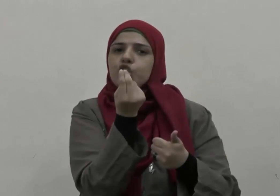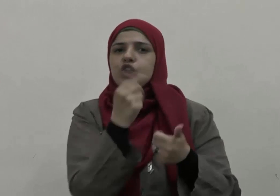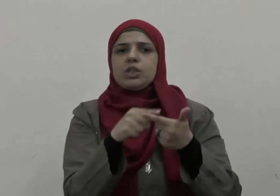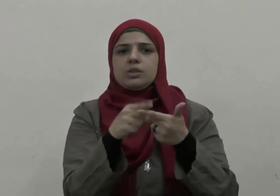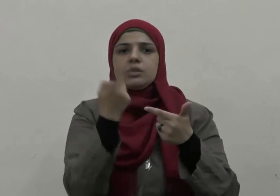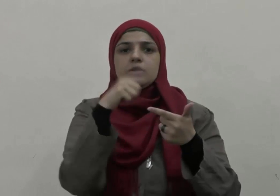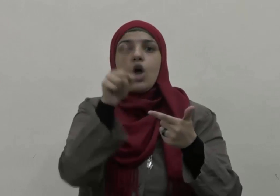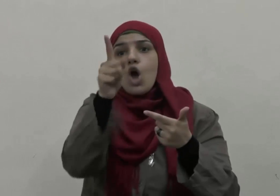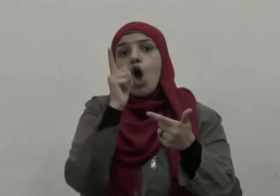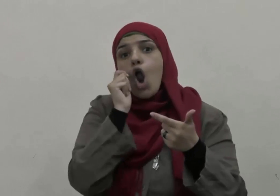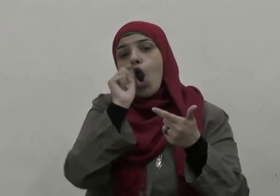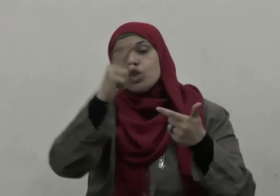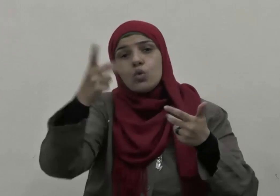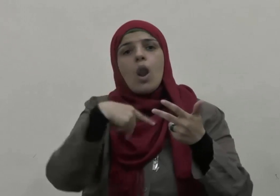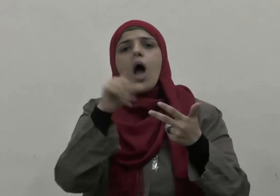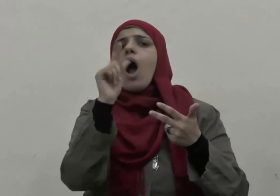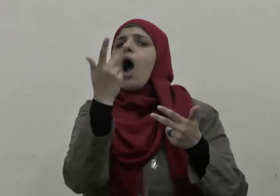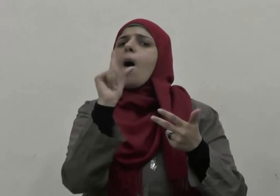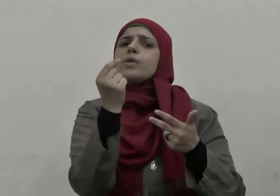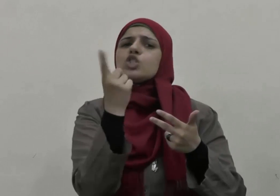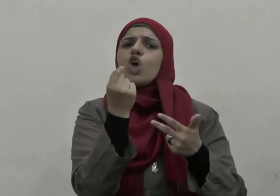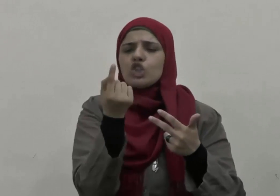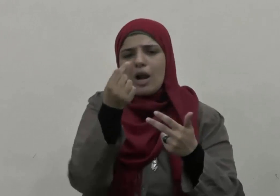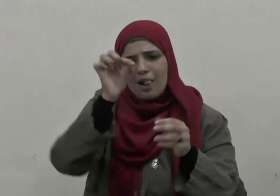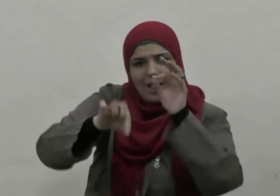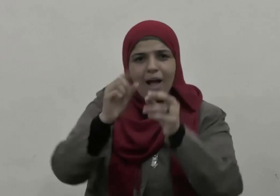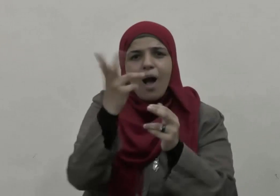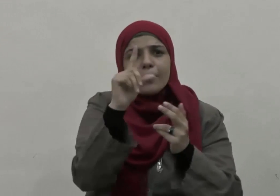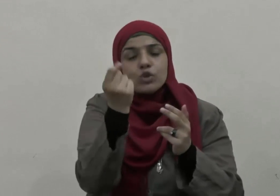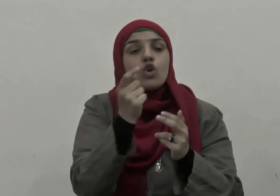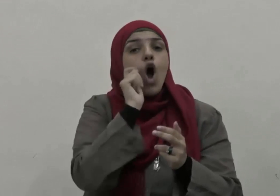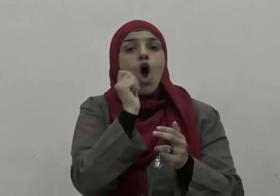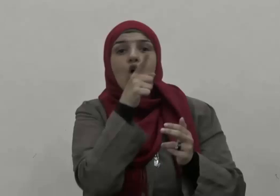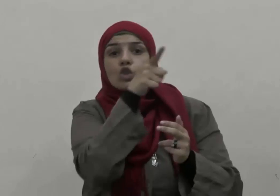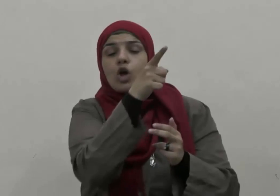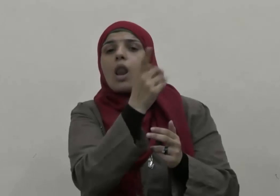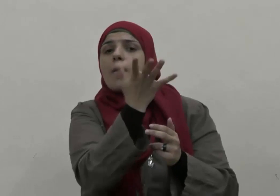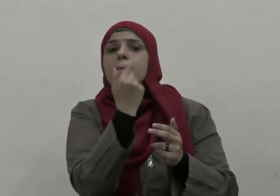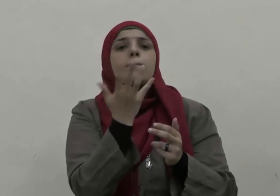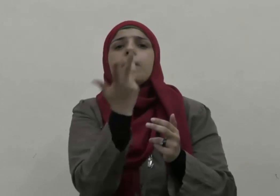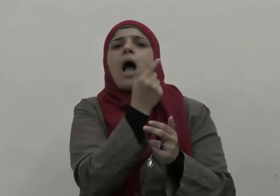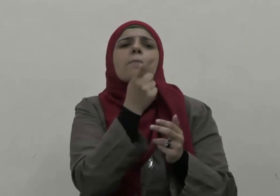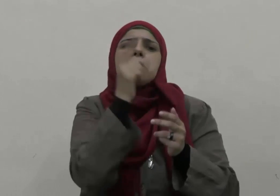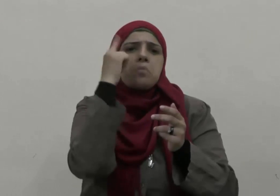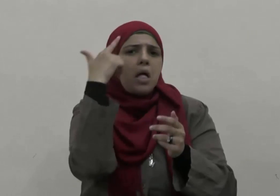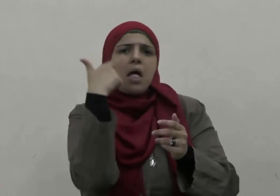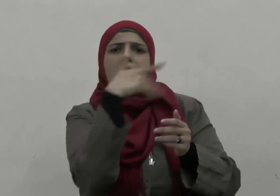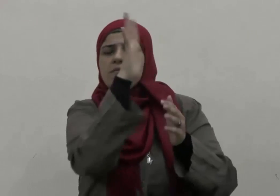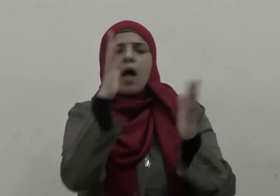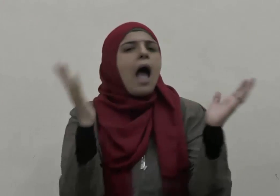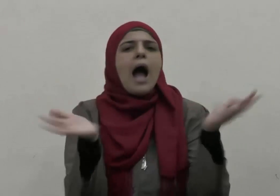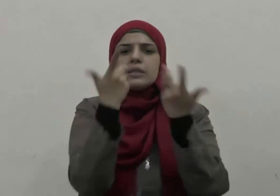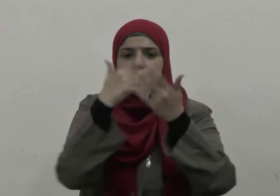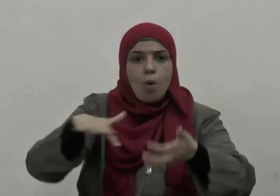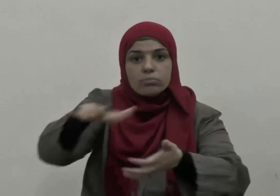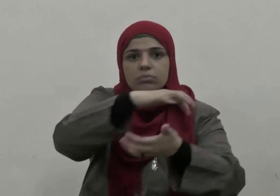بعشرين والرجل بخمس عشرة والرجل يأتي بقدر ما عنده